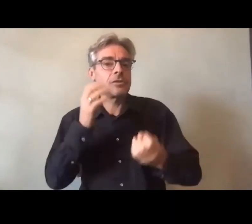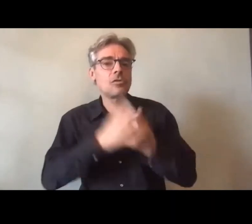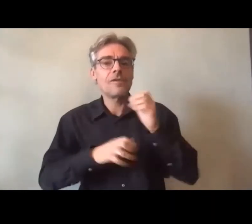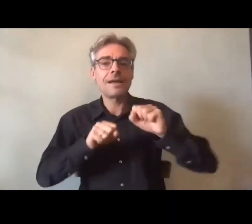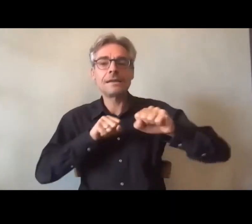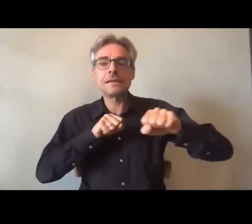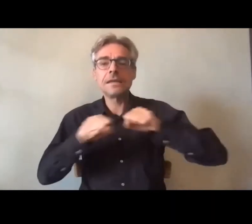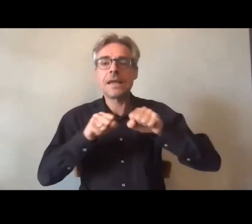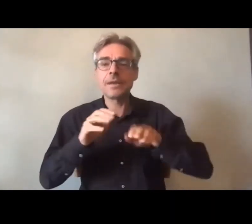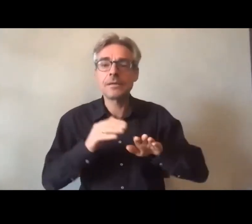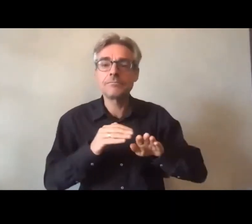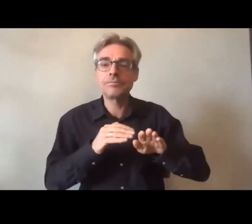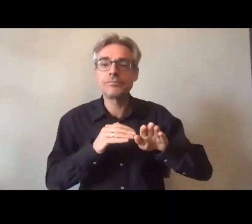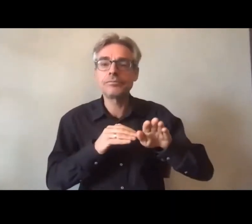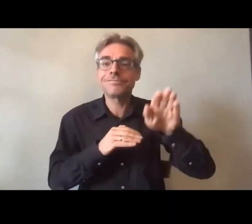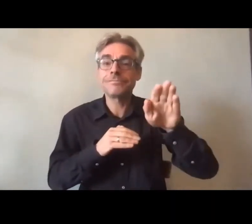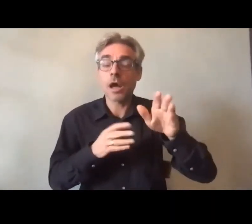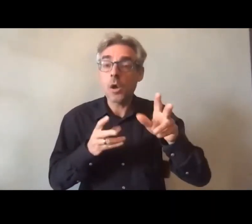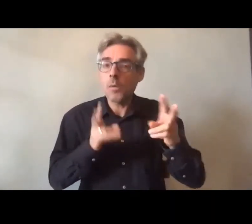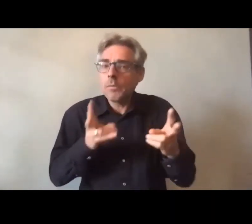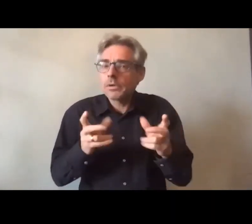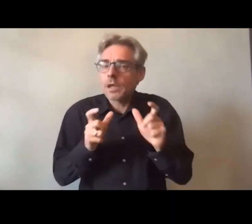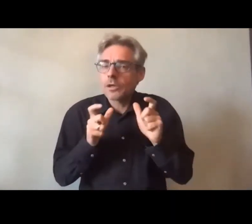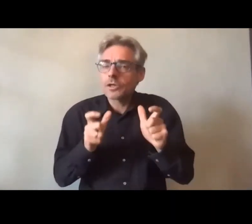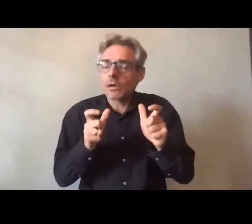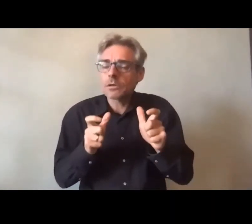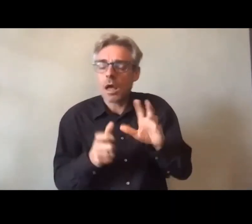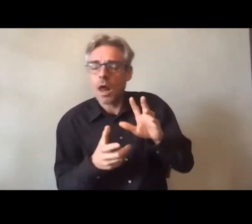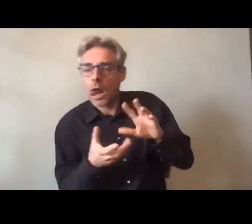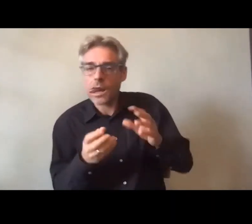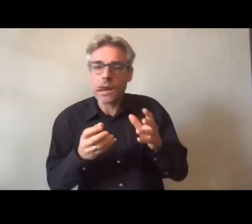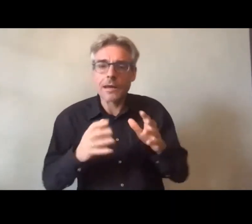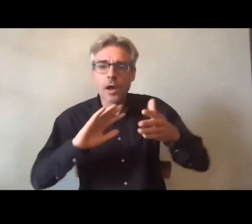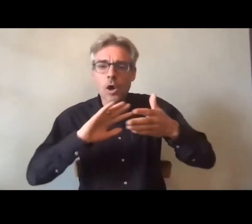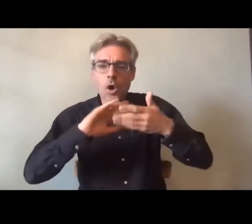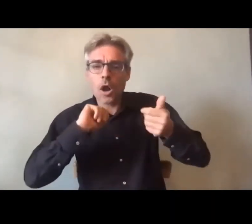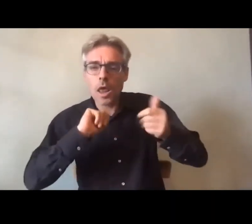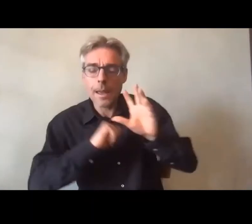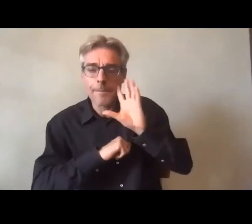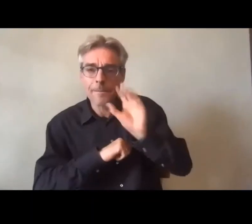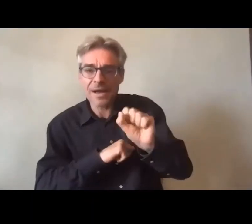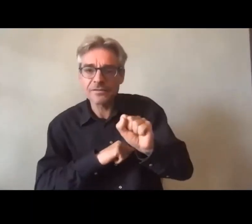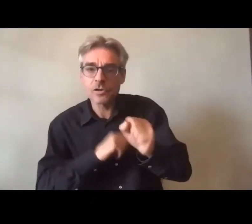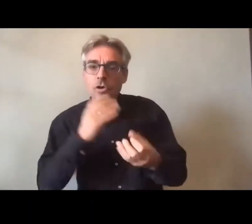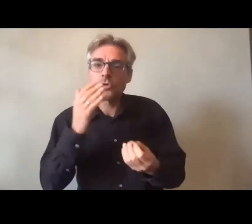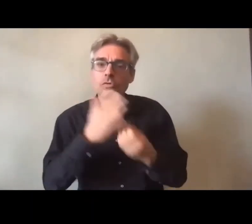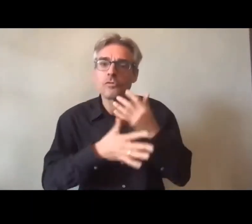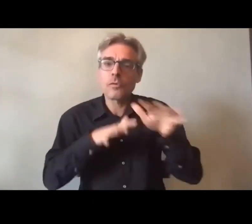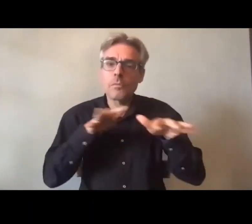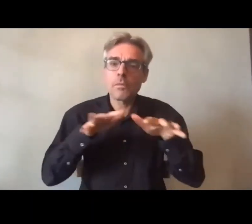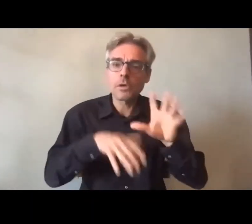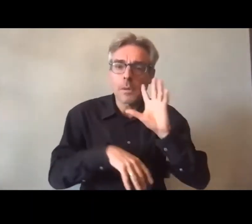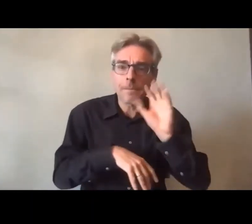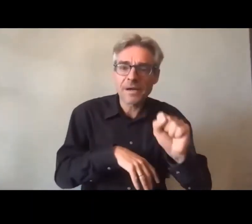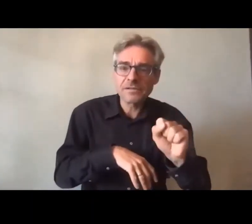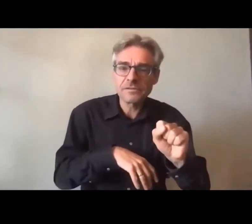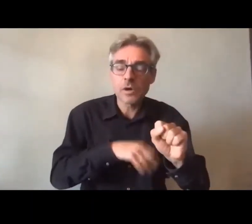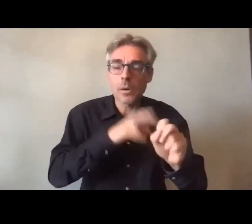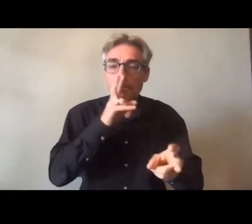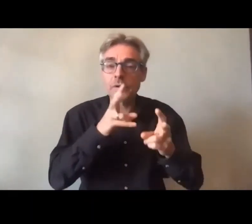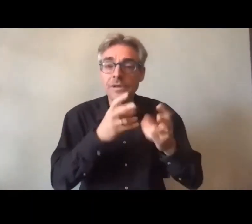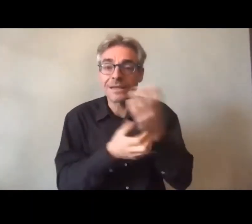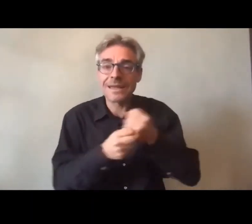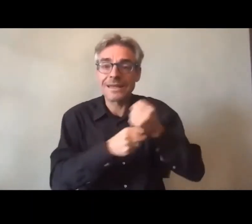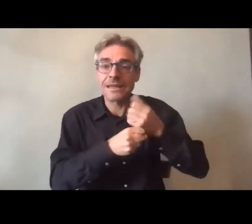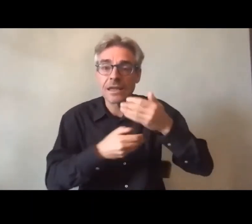nous nous donnons quelques chances de pouvoir identifier de nouveaux modes d'action de pouvoir les construire